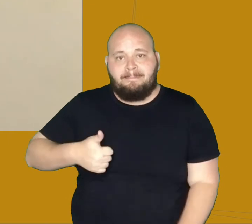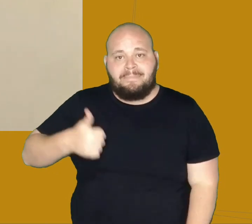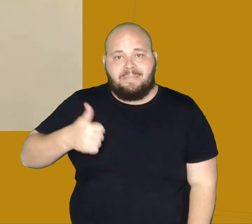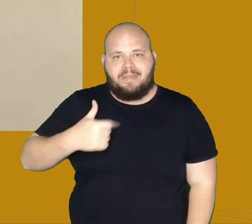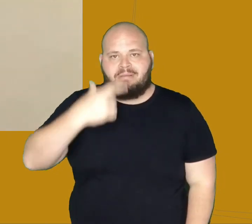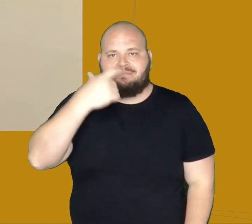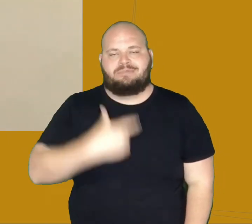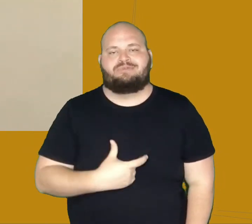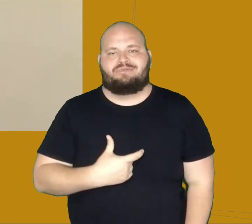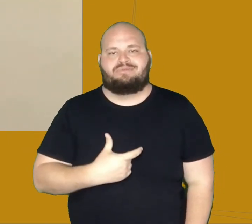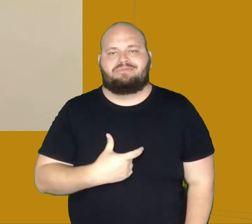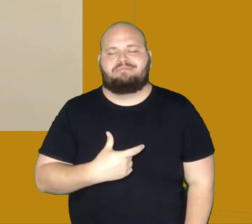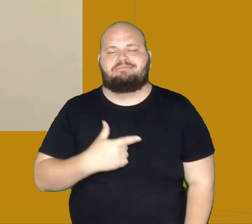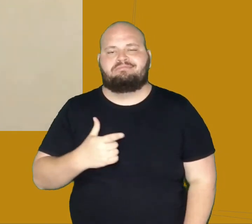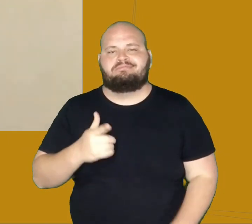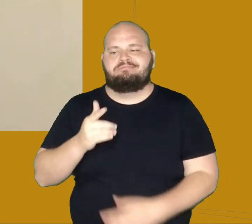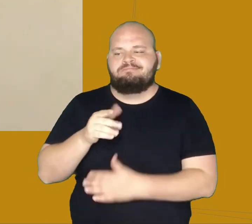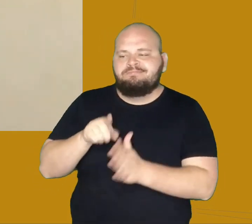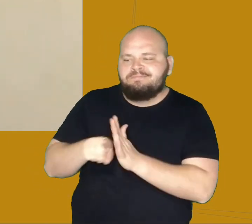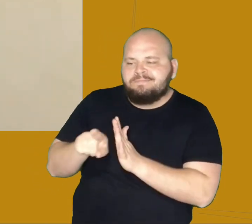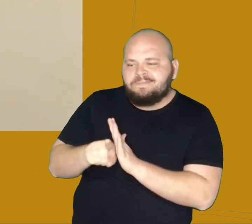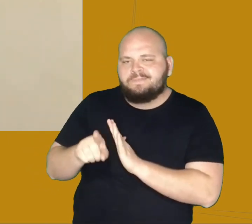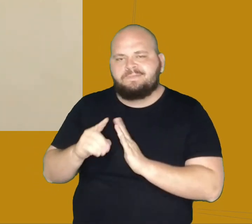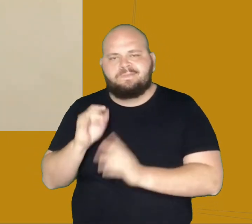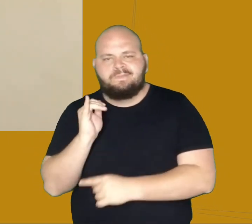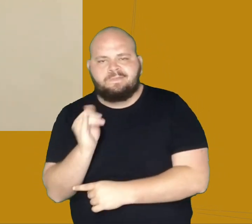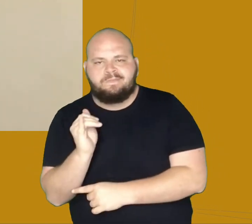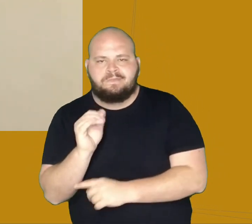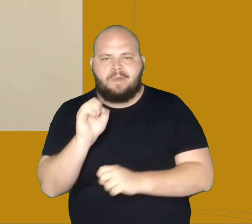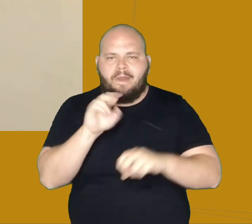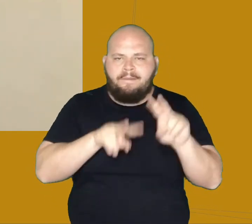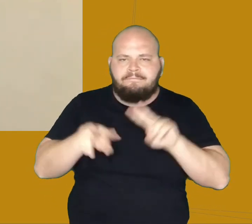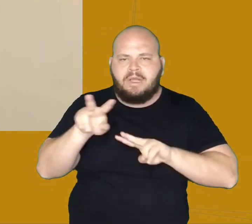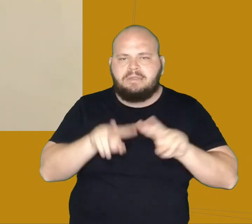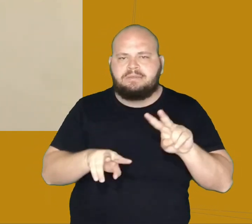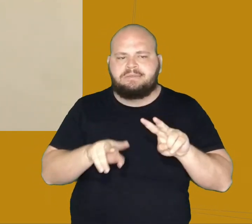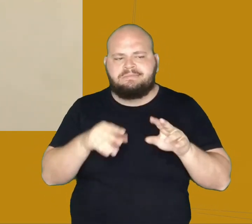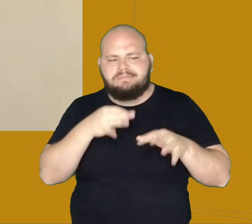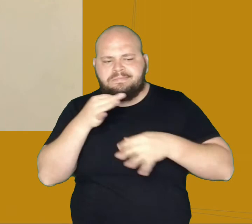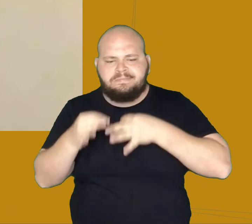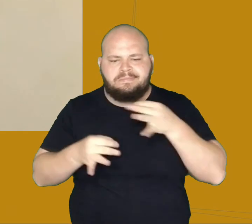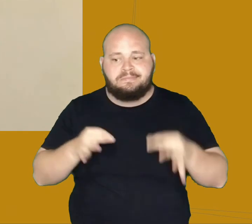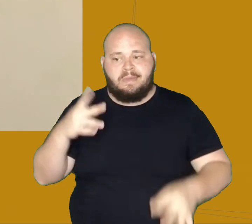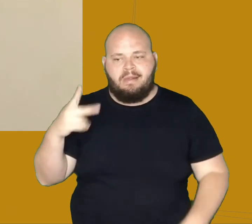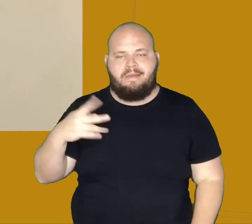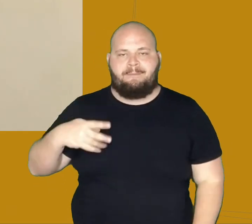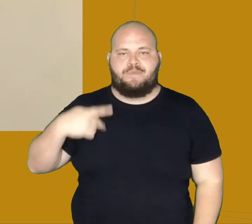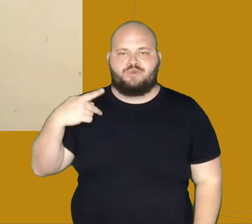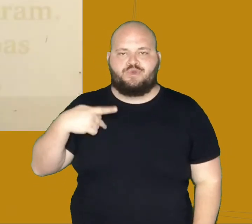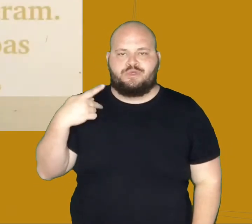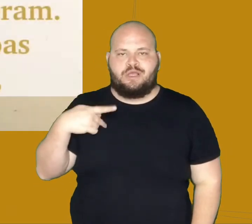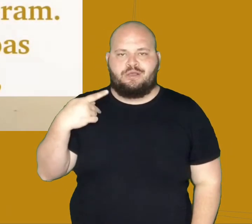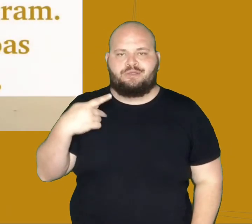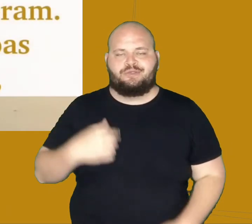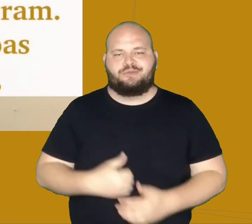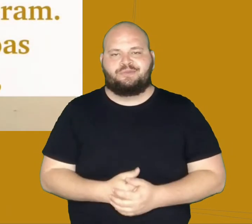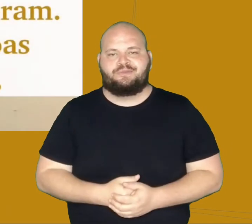pessoa. Interrupta a narrativa, comenta, avalia e questiona a própria personagem. Um dos pontos mais